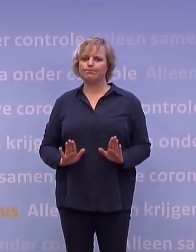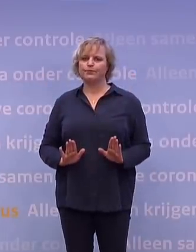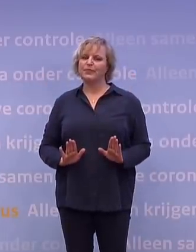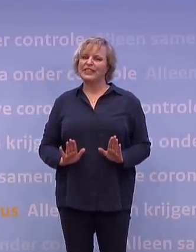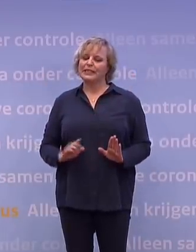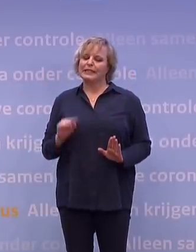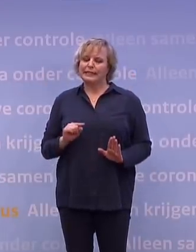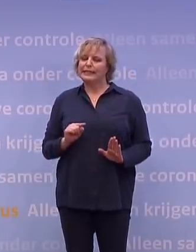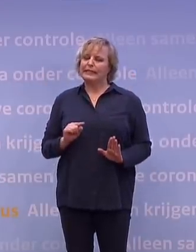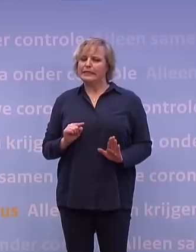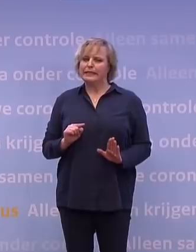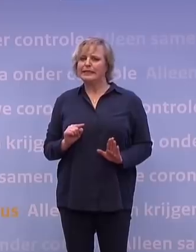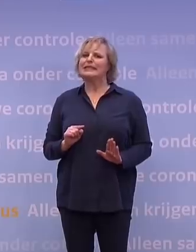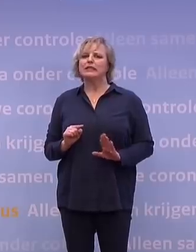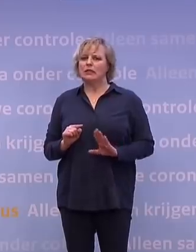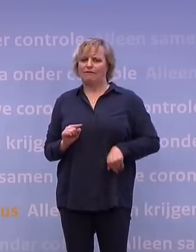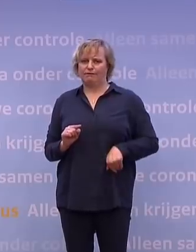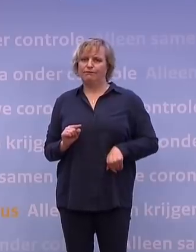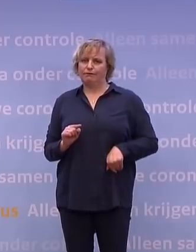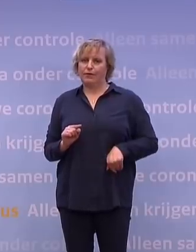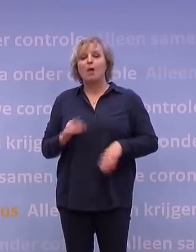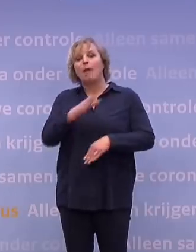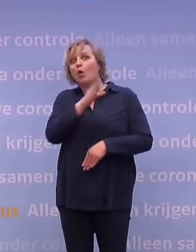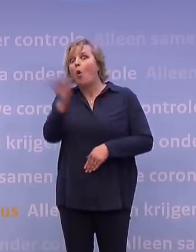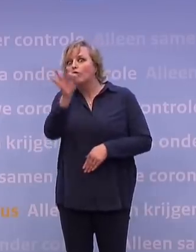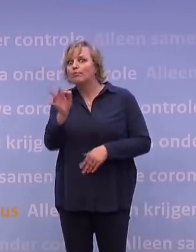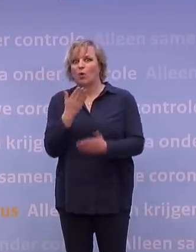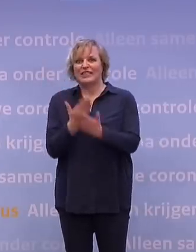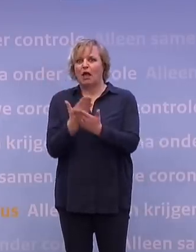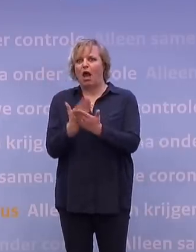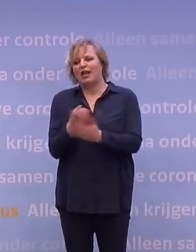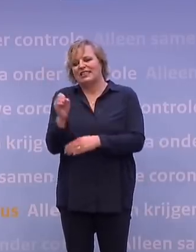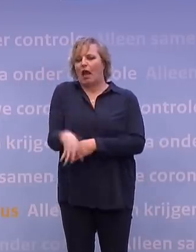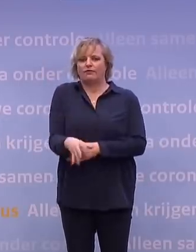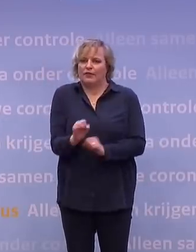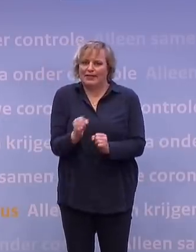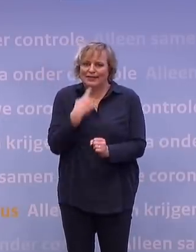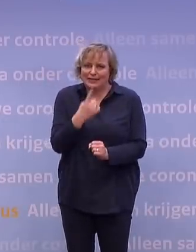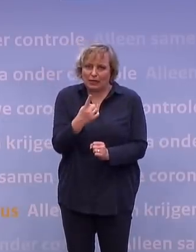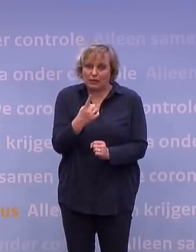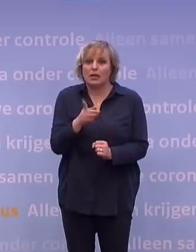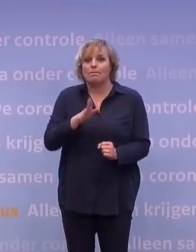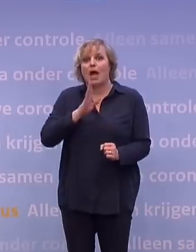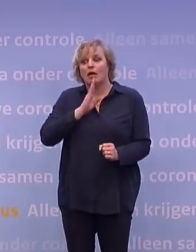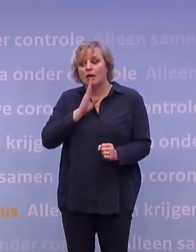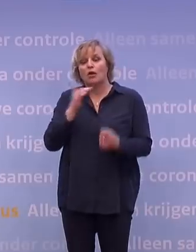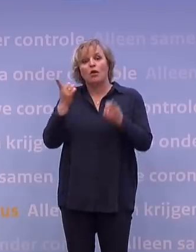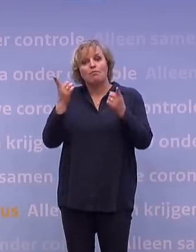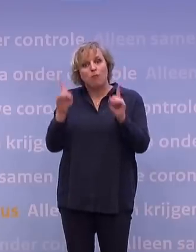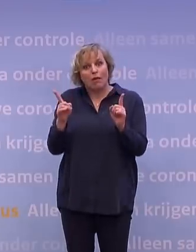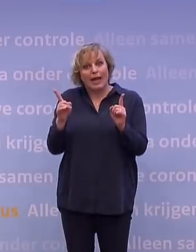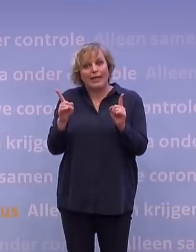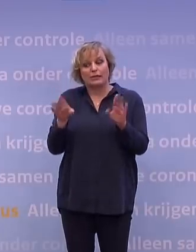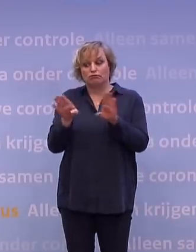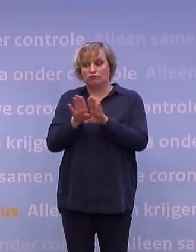in de keel, als het enigszins kan, dan niet mee loopt meer. Je kunt het nooit honderd procent garanderen dat hij dan weg is, maar als je zou moeten prioriteren zoals bij